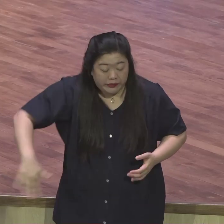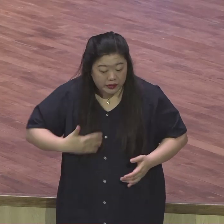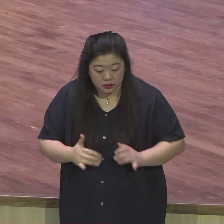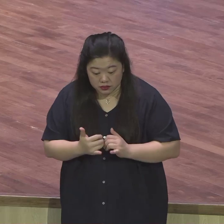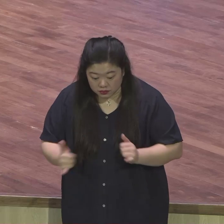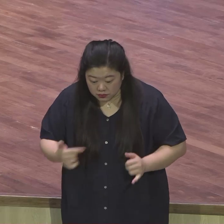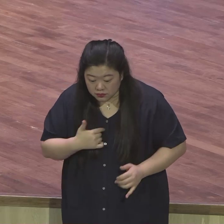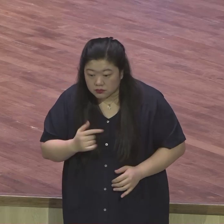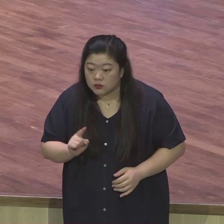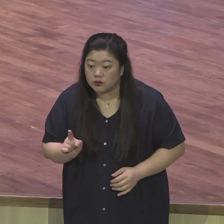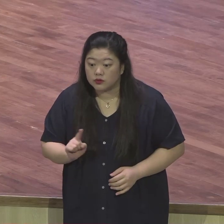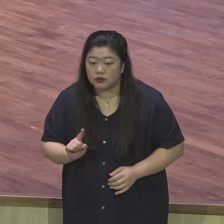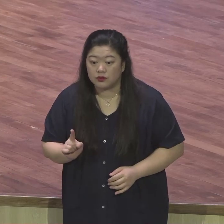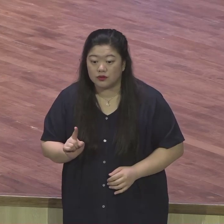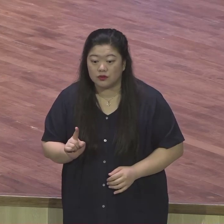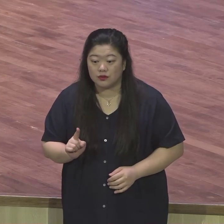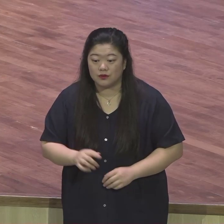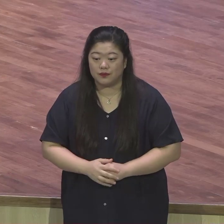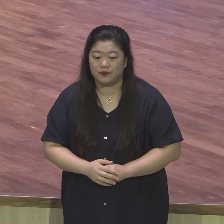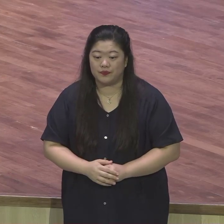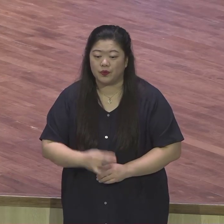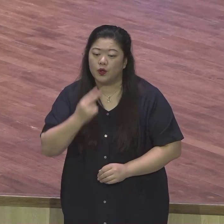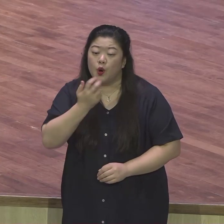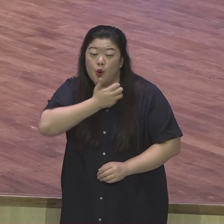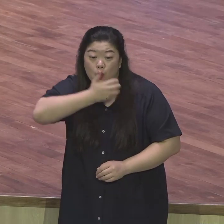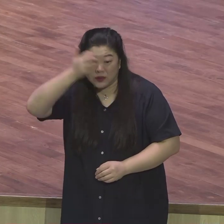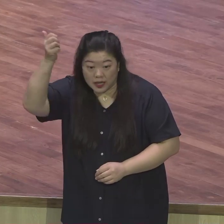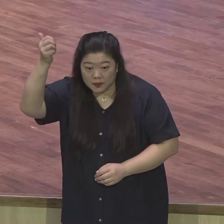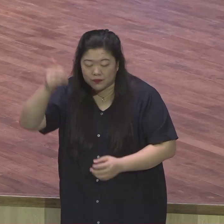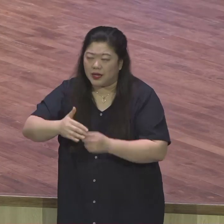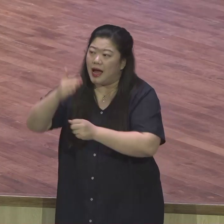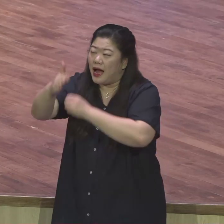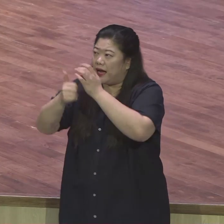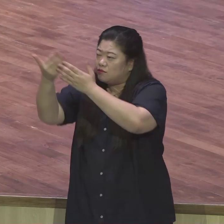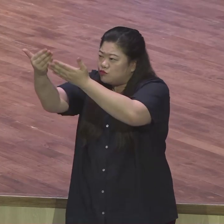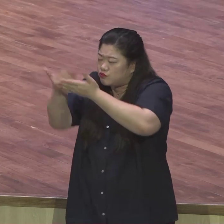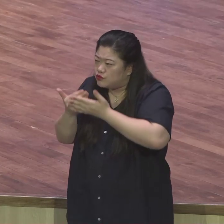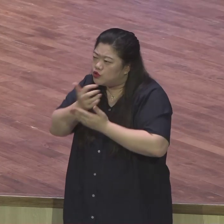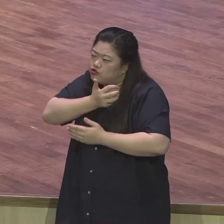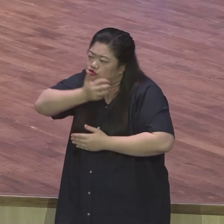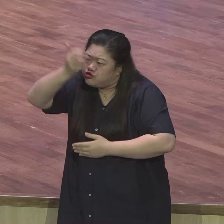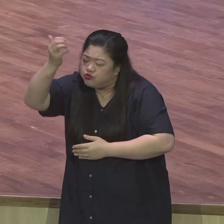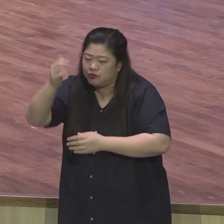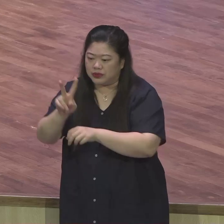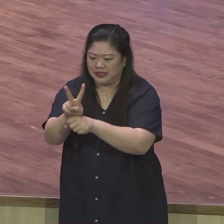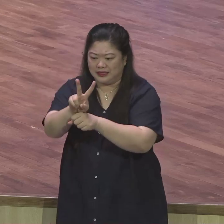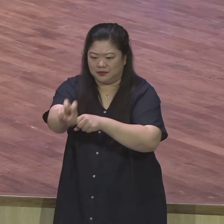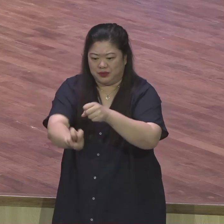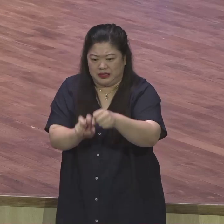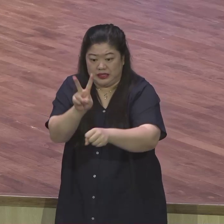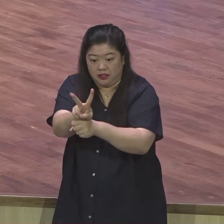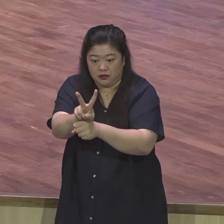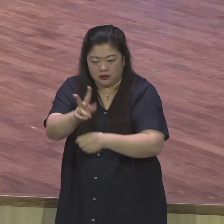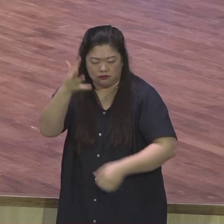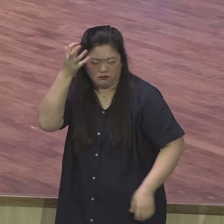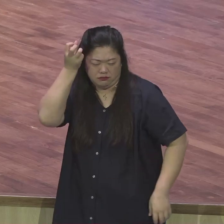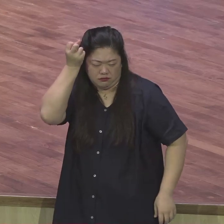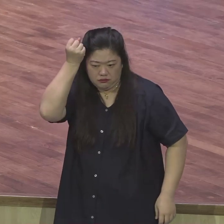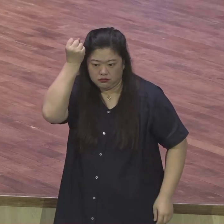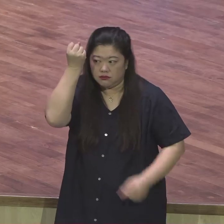22년간 잡고 있었어요. 놓치지 않았어요. 잊어버려 안했어요. 17살 때 받은 그 말씀을 그